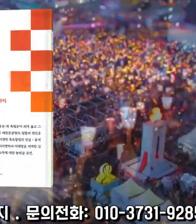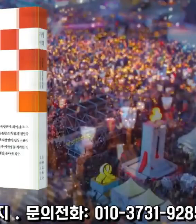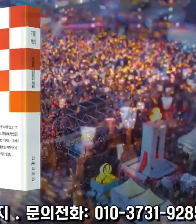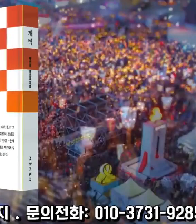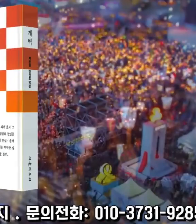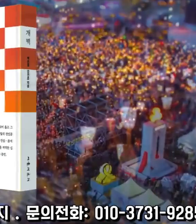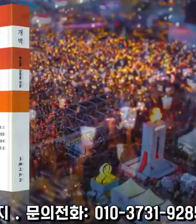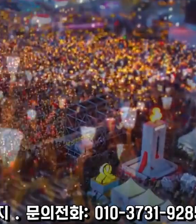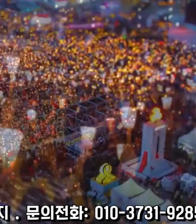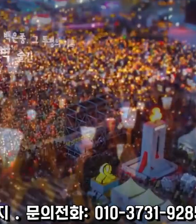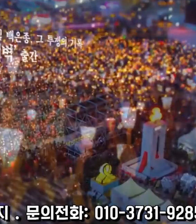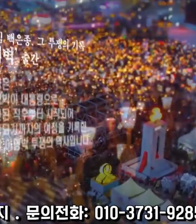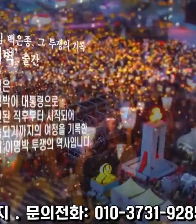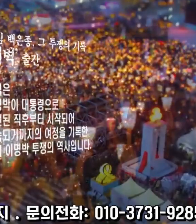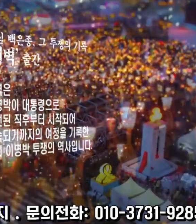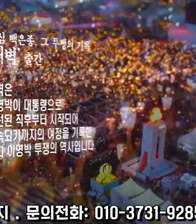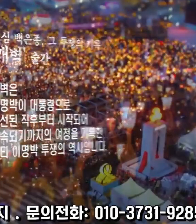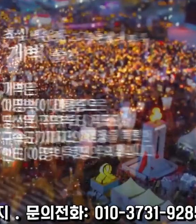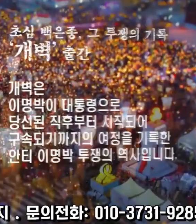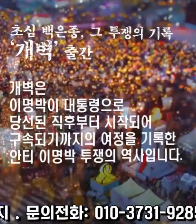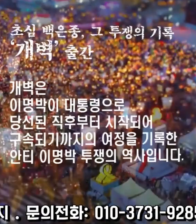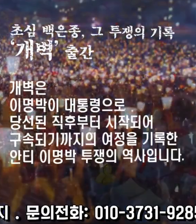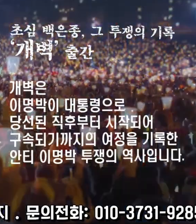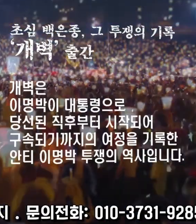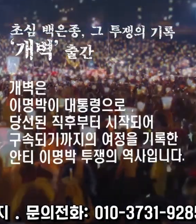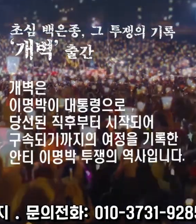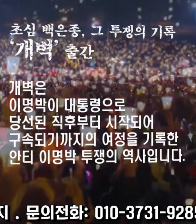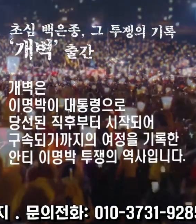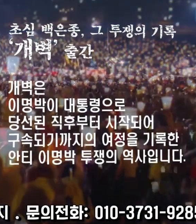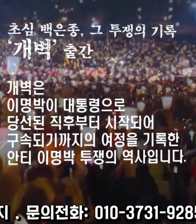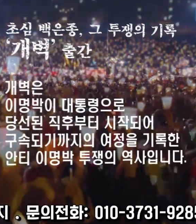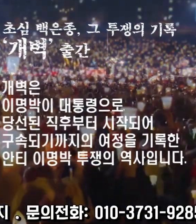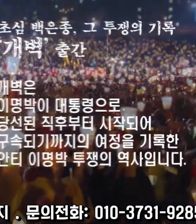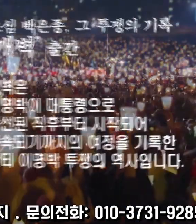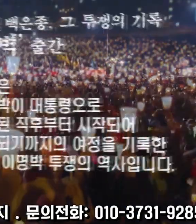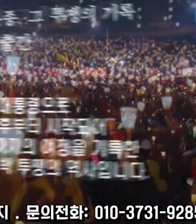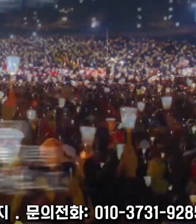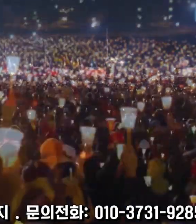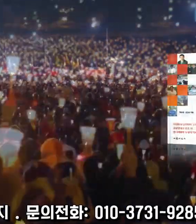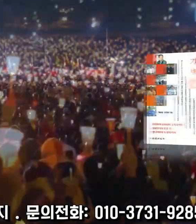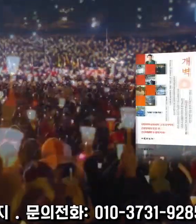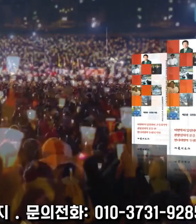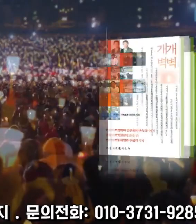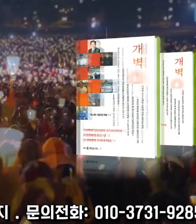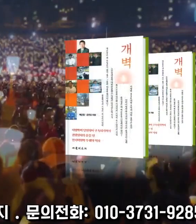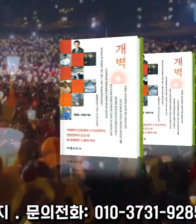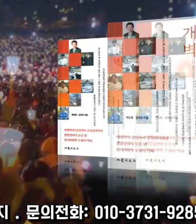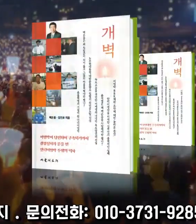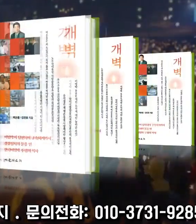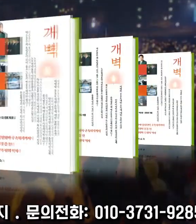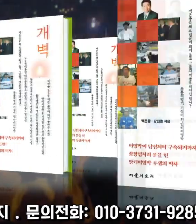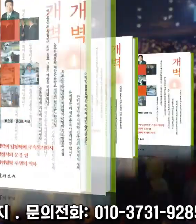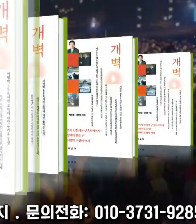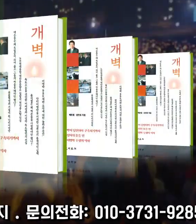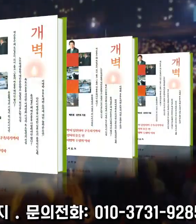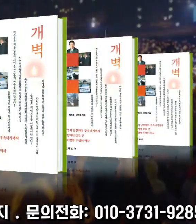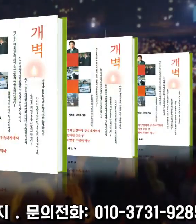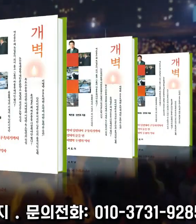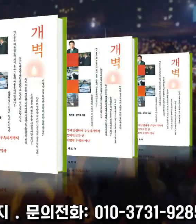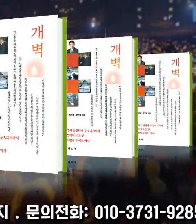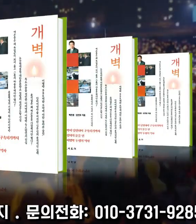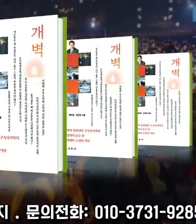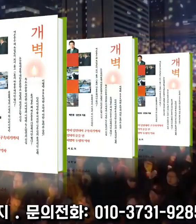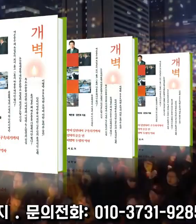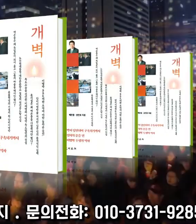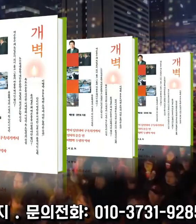이명박 투쟁의 역사입니다. 노무현 대통령 분양소를 침탈한 천인공도의 사건과 독도 소송을